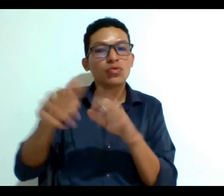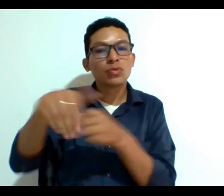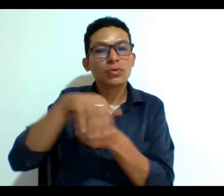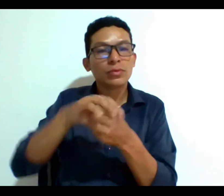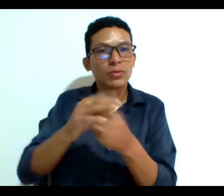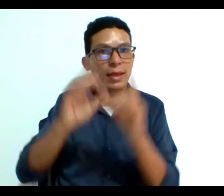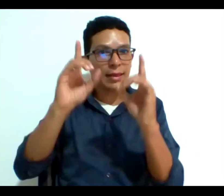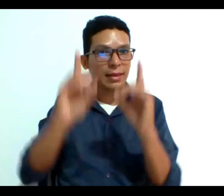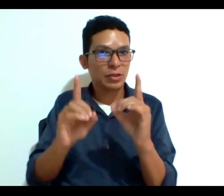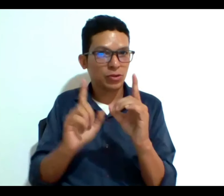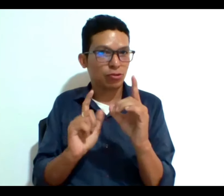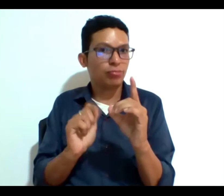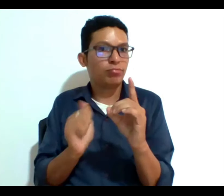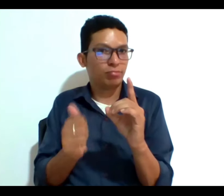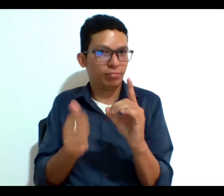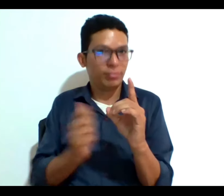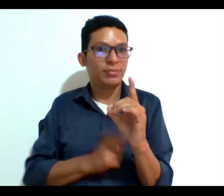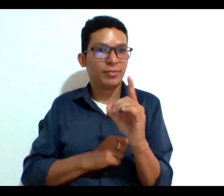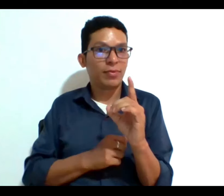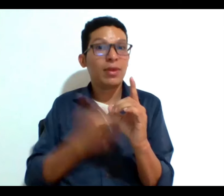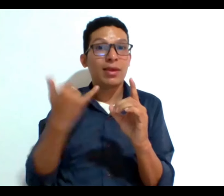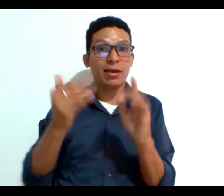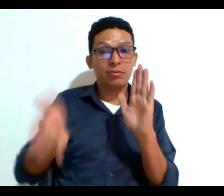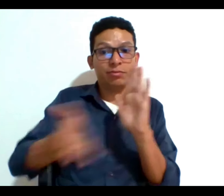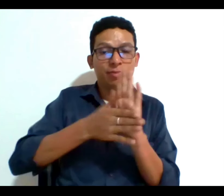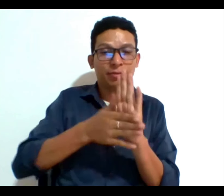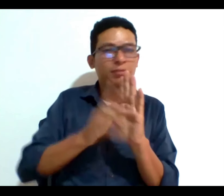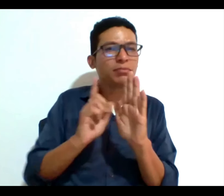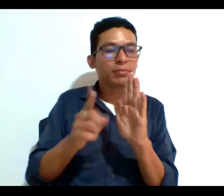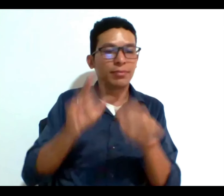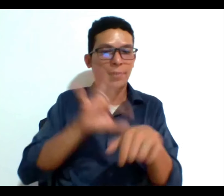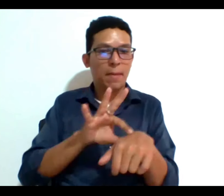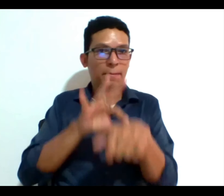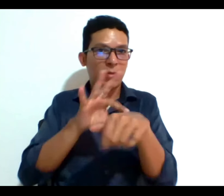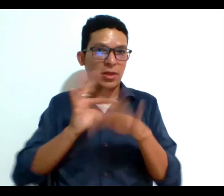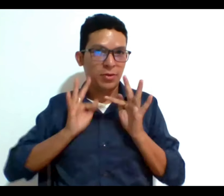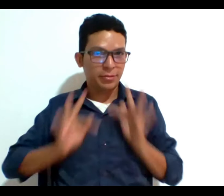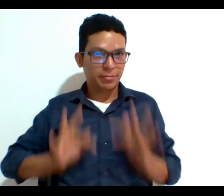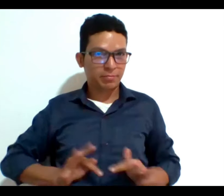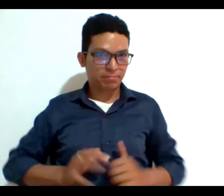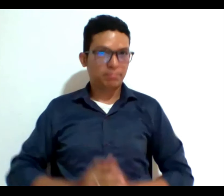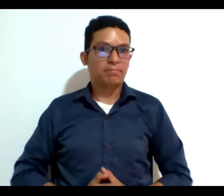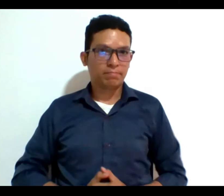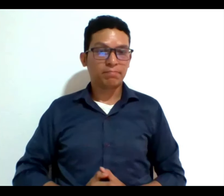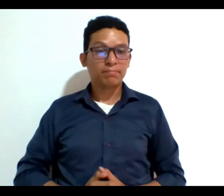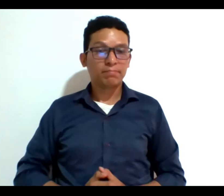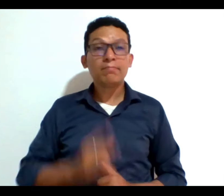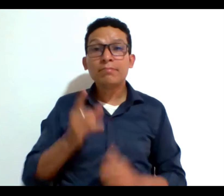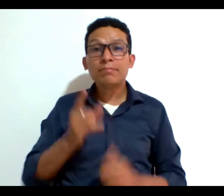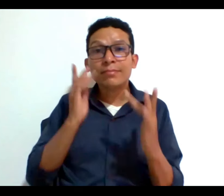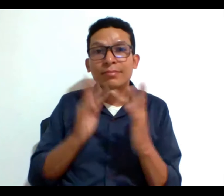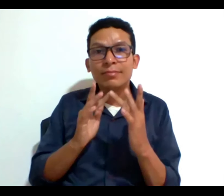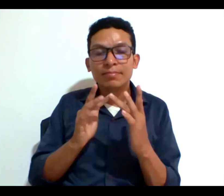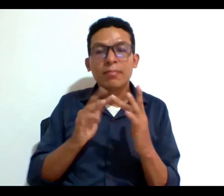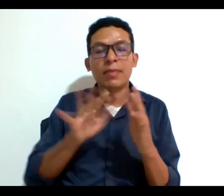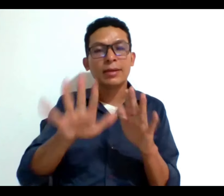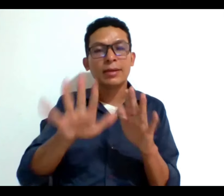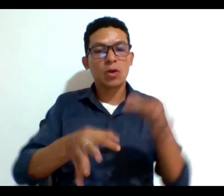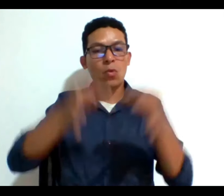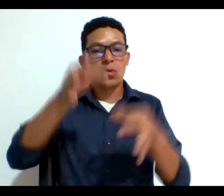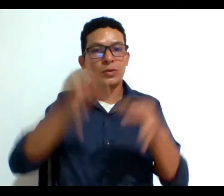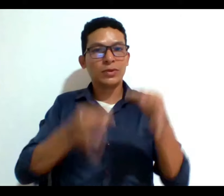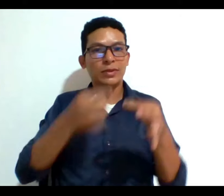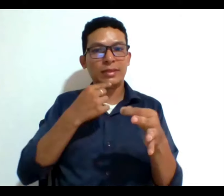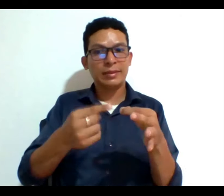decisión, una vez verificada por los médicos tratantes. En este sentido, la Corte destacó que